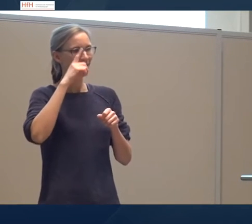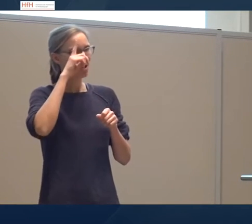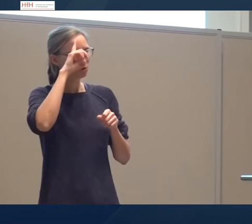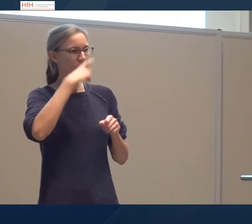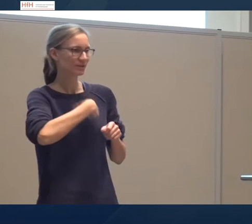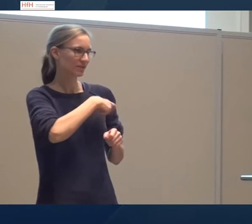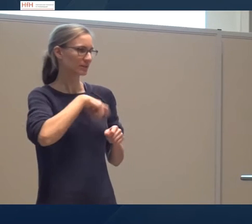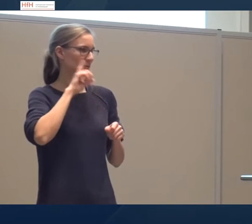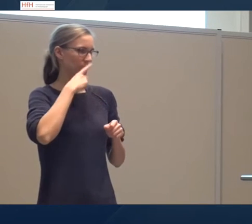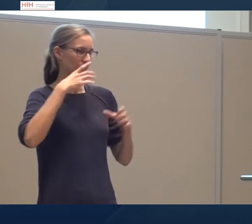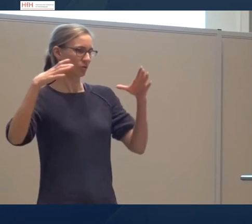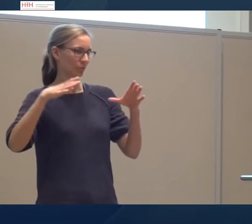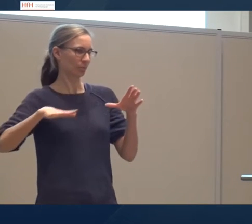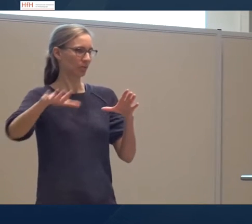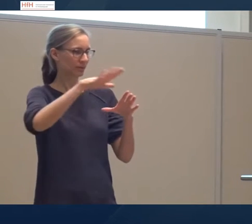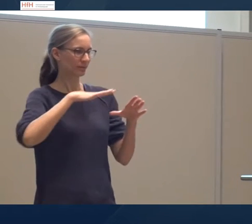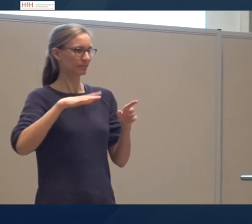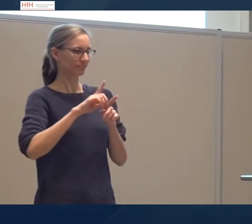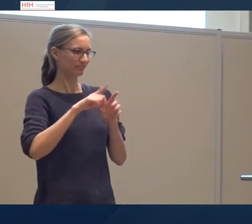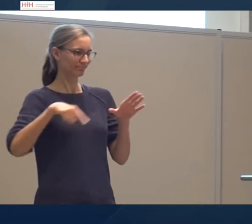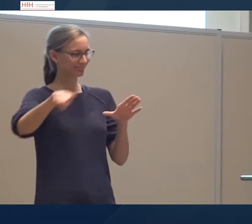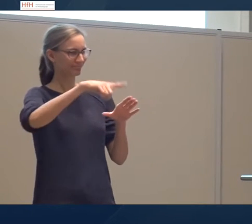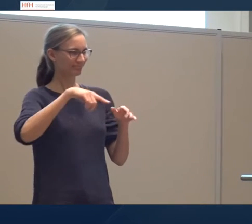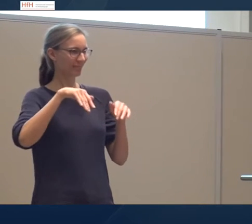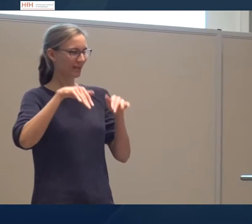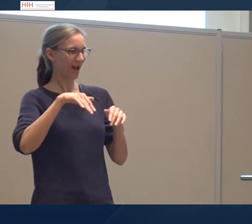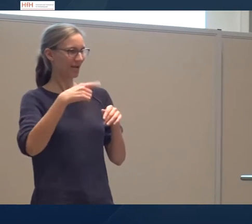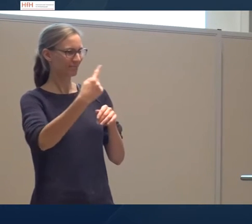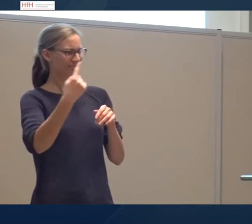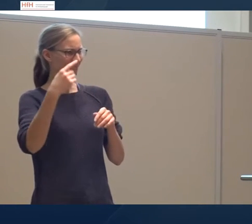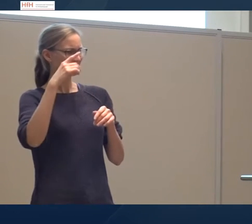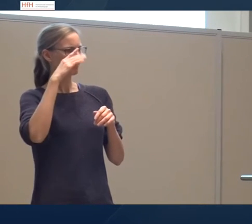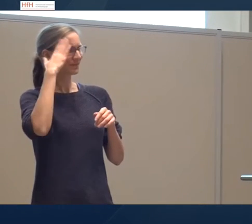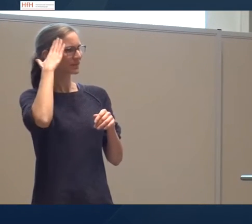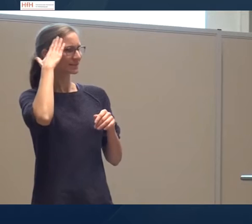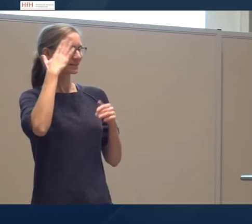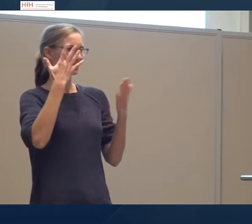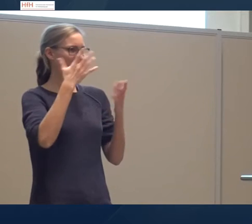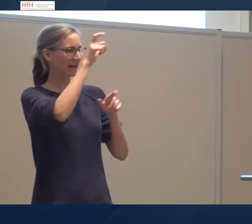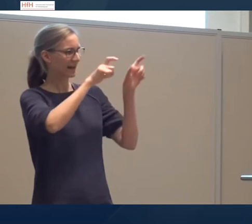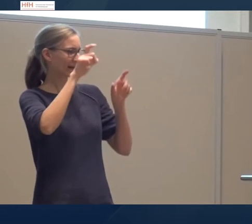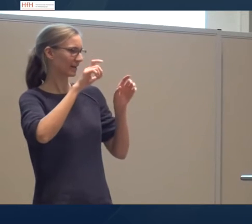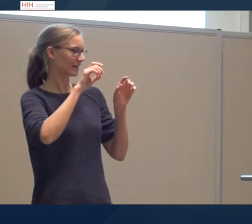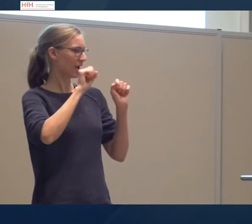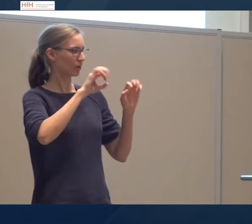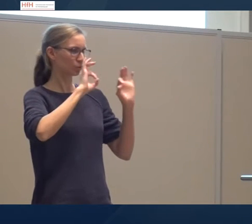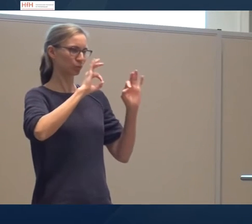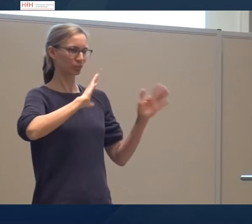Umfrage in der Deutschschweizer Gebärdensprachgemeinschaft, weil die Gemeinschaft selber weiss, welches ihre